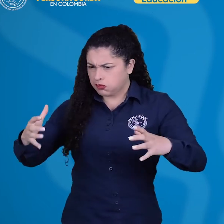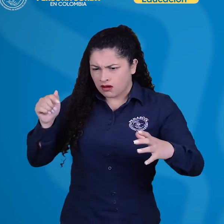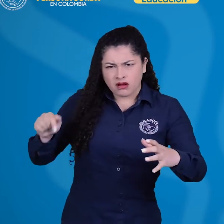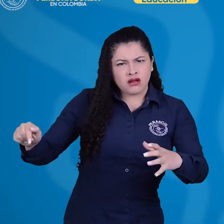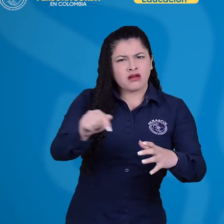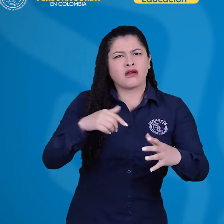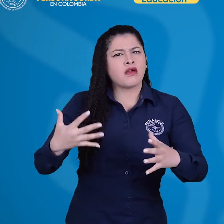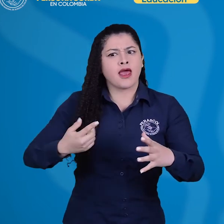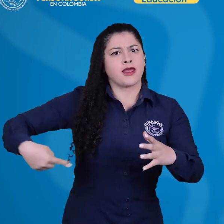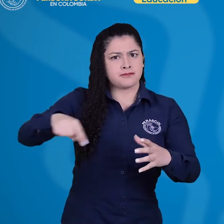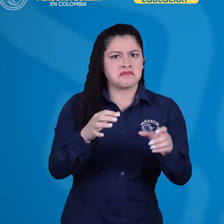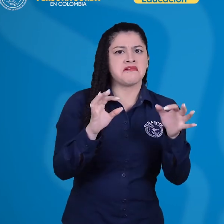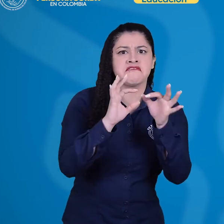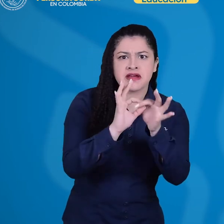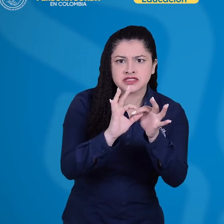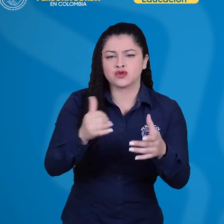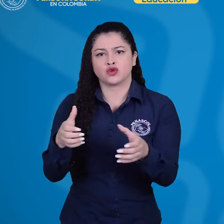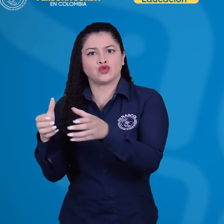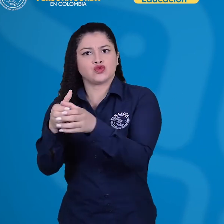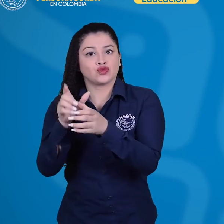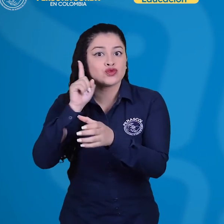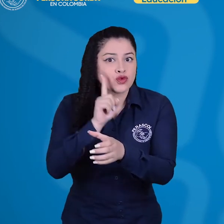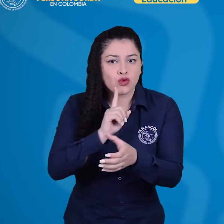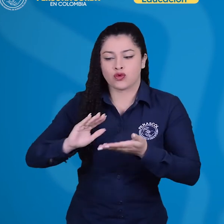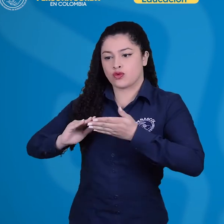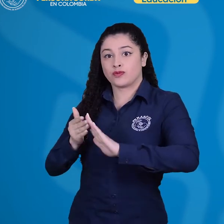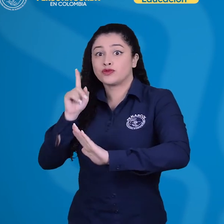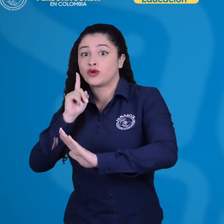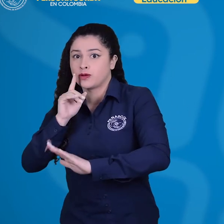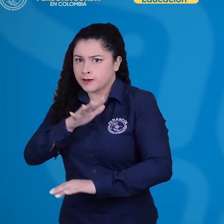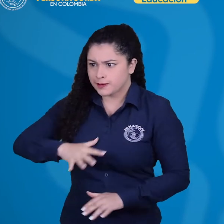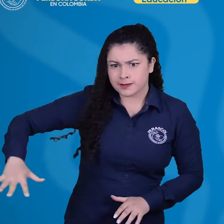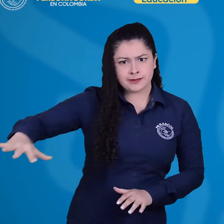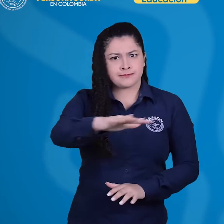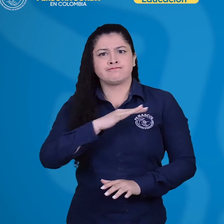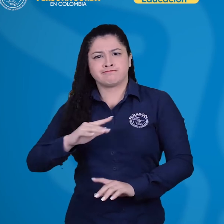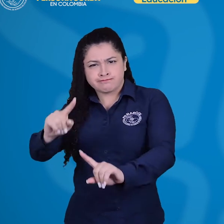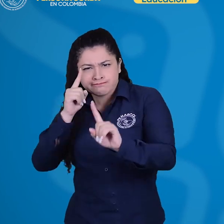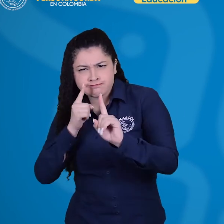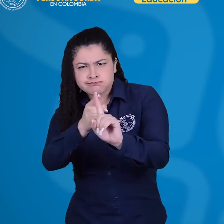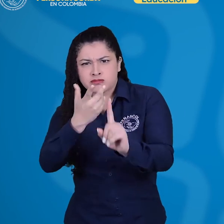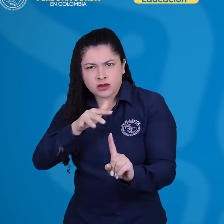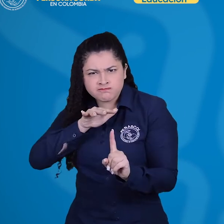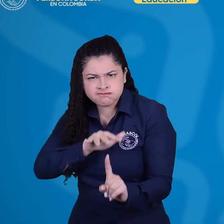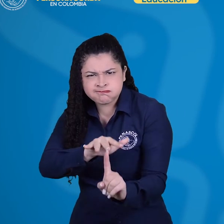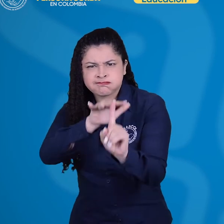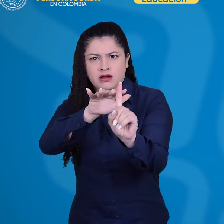CDPD, FENASCOL, sus asociaciones y la comunidad sorda en general, deben